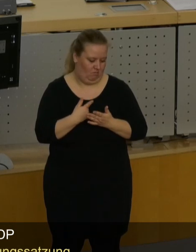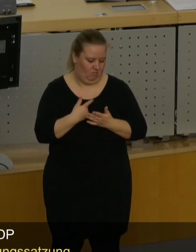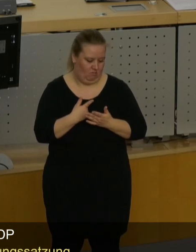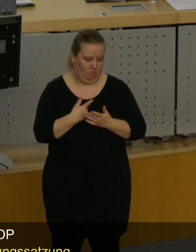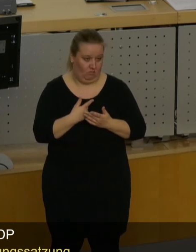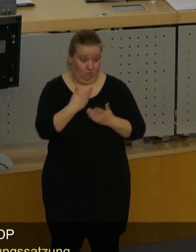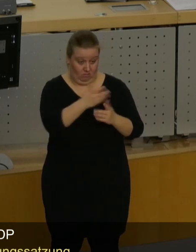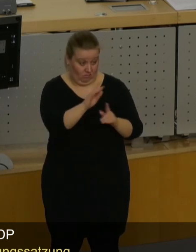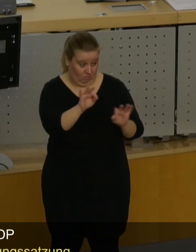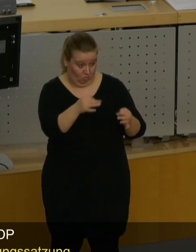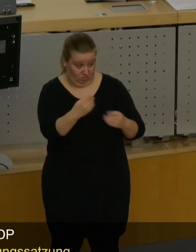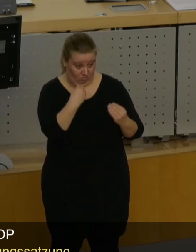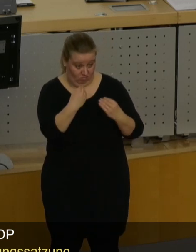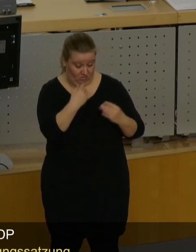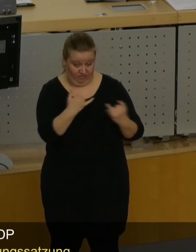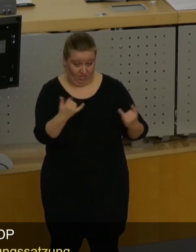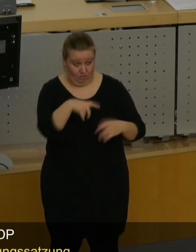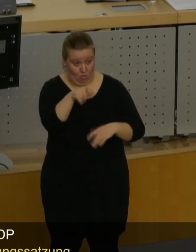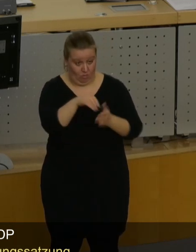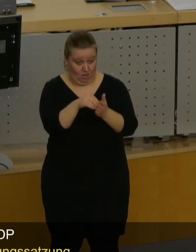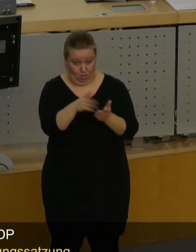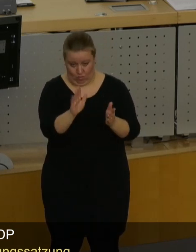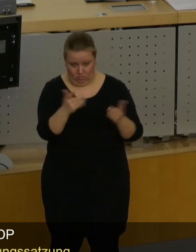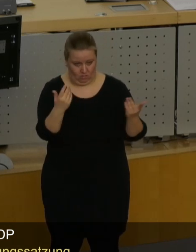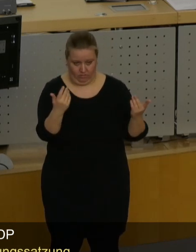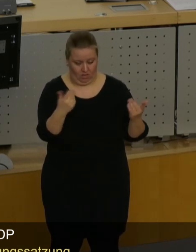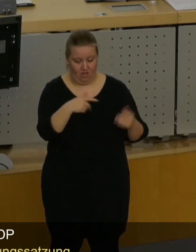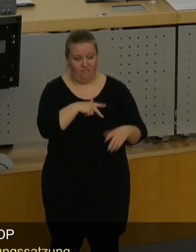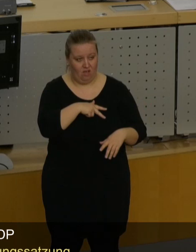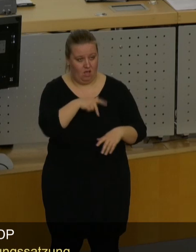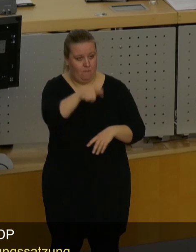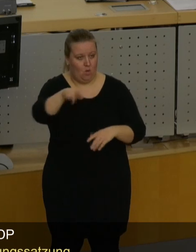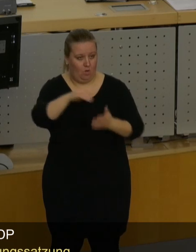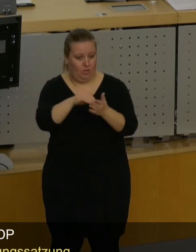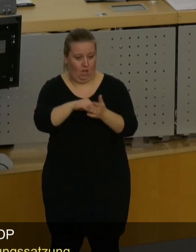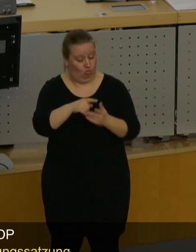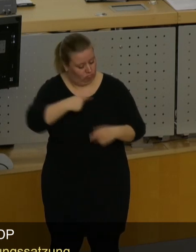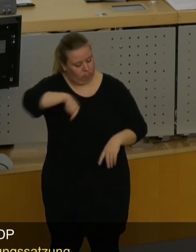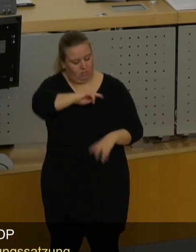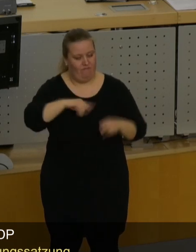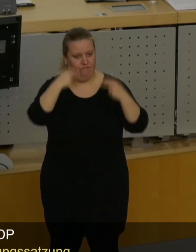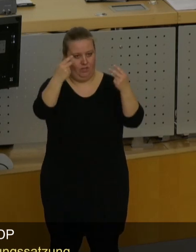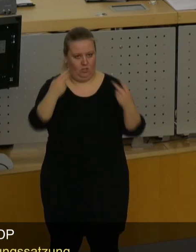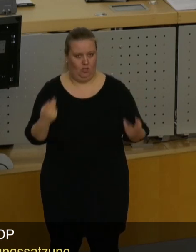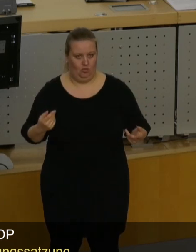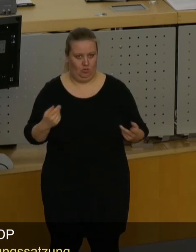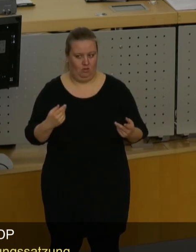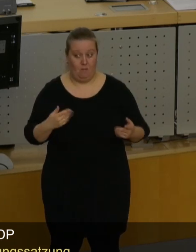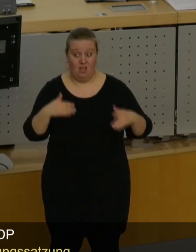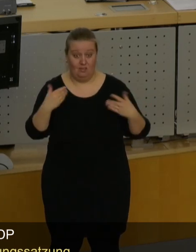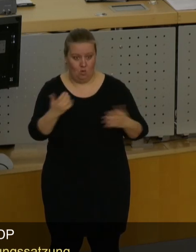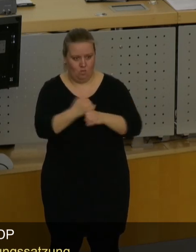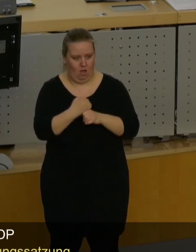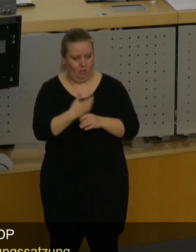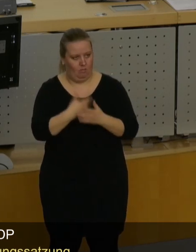uns von der Seite nichts zu erzählen über Bürgerbeteiligung, weil Bürgerbeteiligung liegt uns allen am Herzen. Wir können es aber nicht so